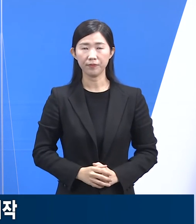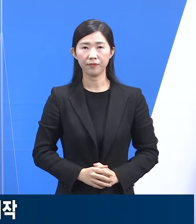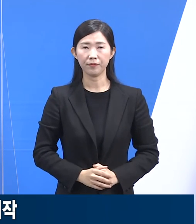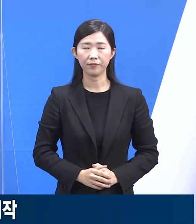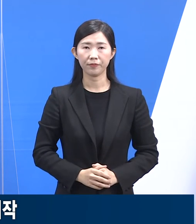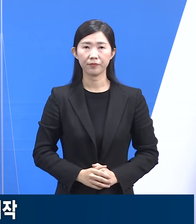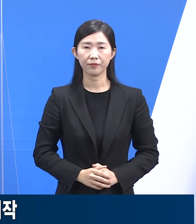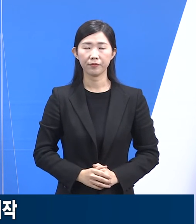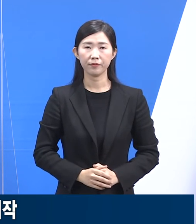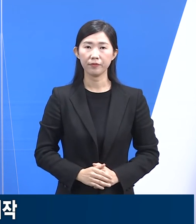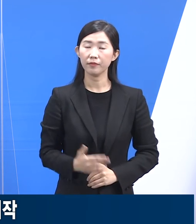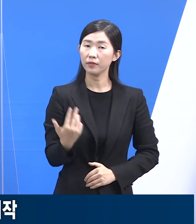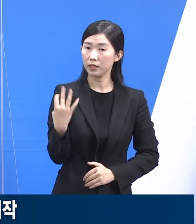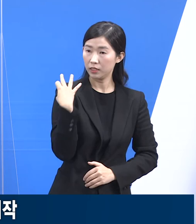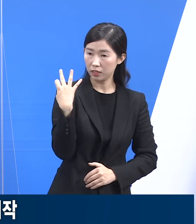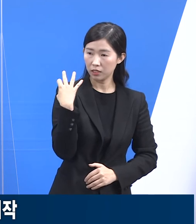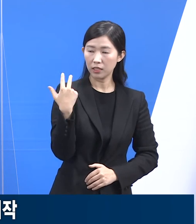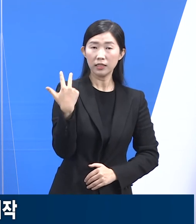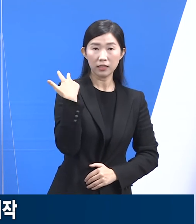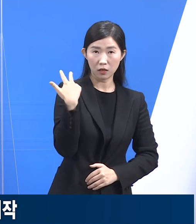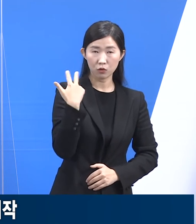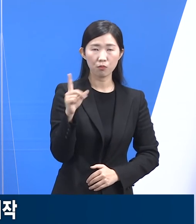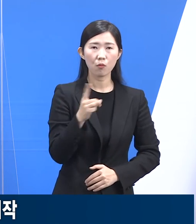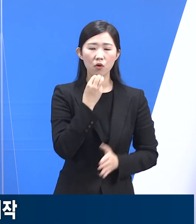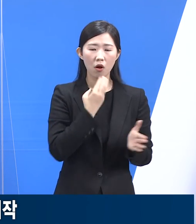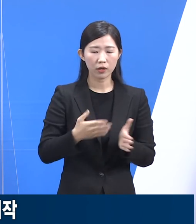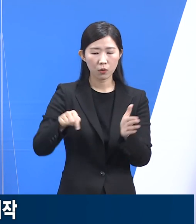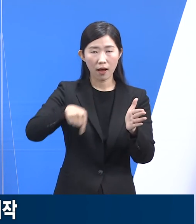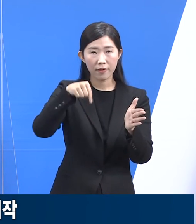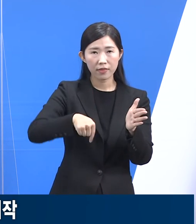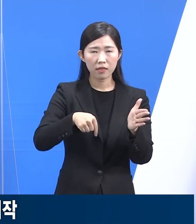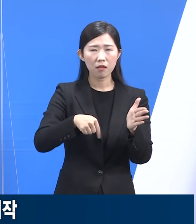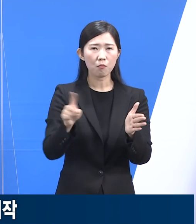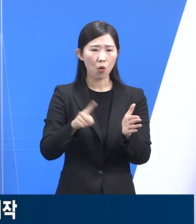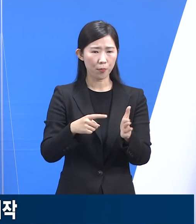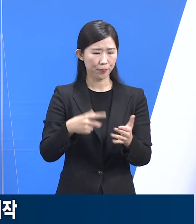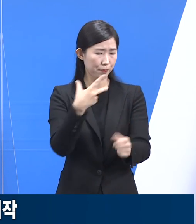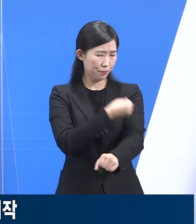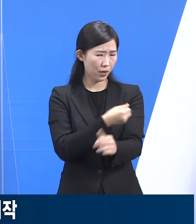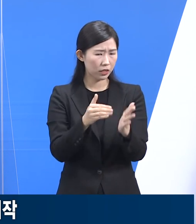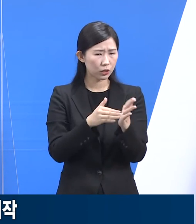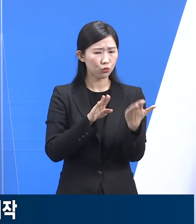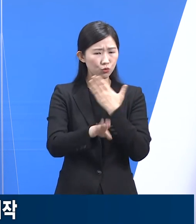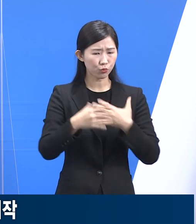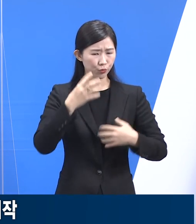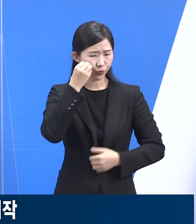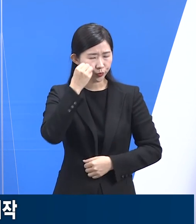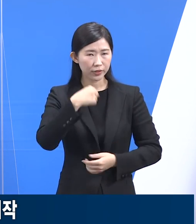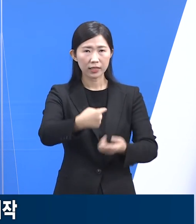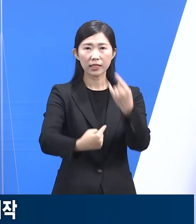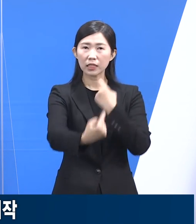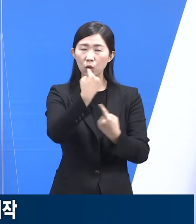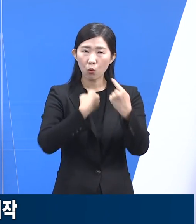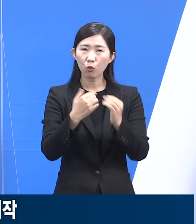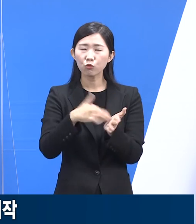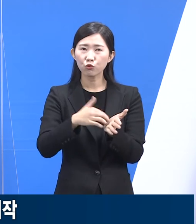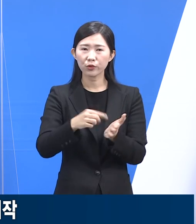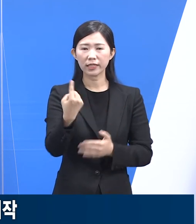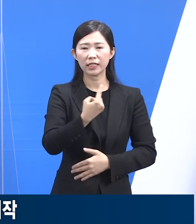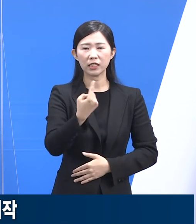한편 지난 한 주간 도내 2034건에 백신 이상 반응 신고가 있었습니다. 대부분은 경청 사례이며